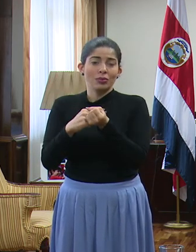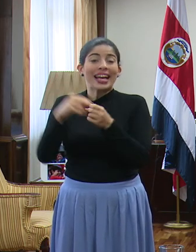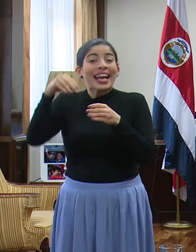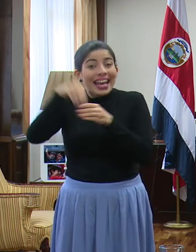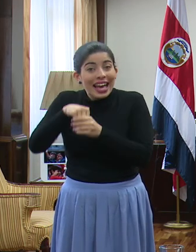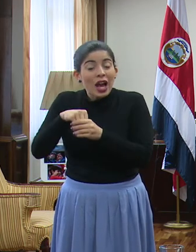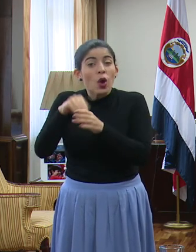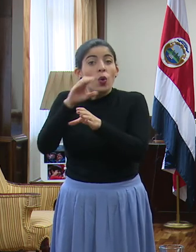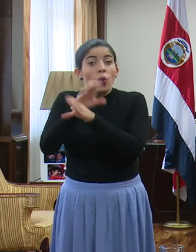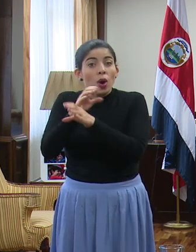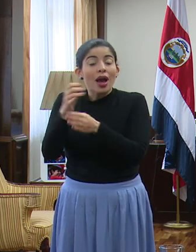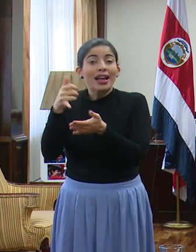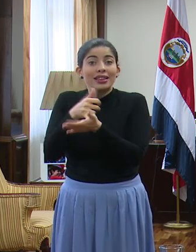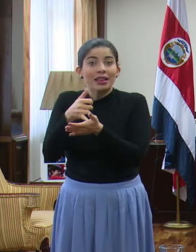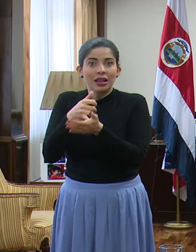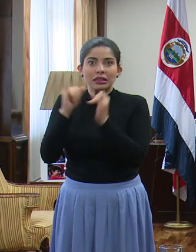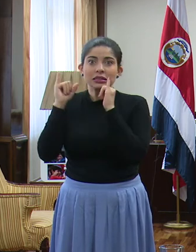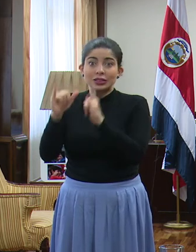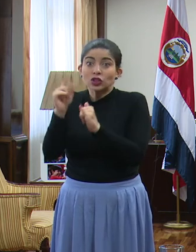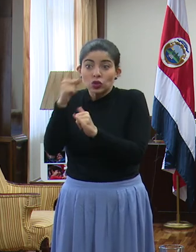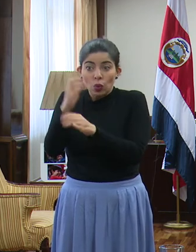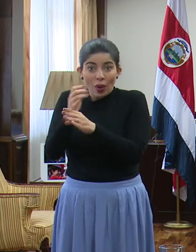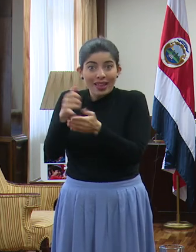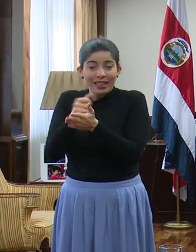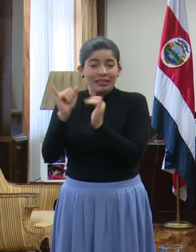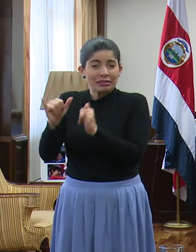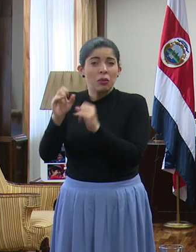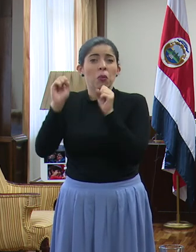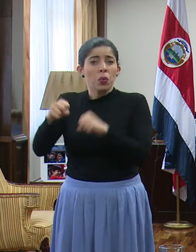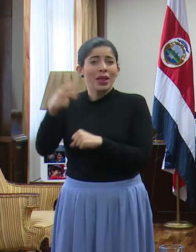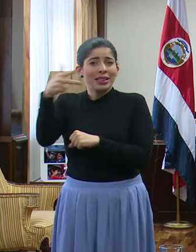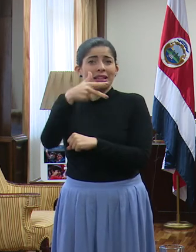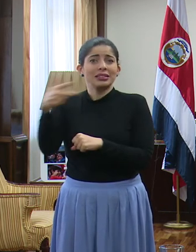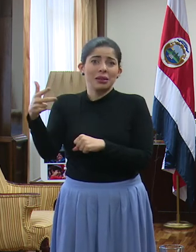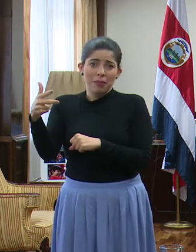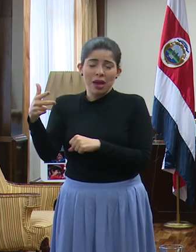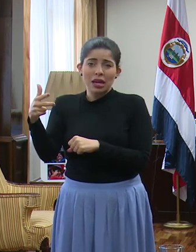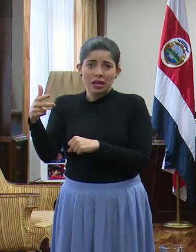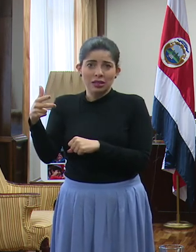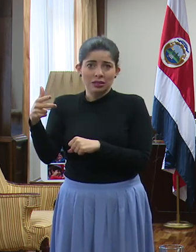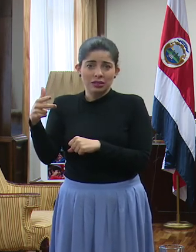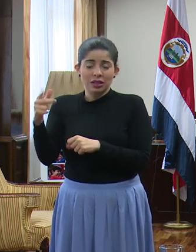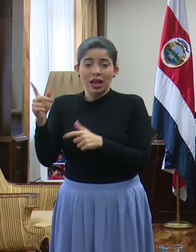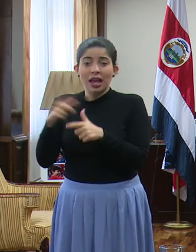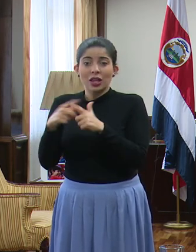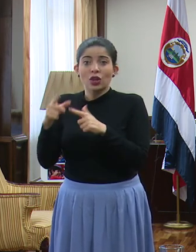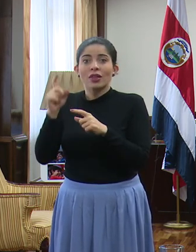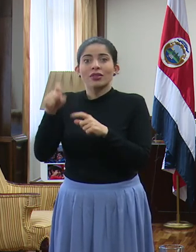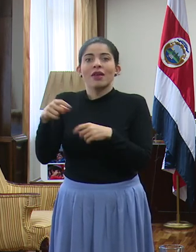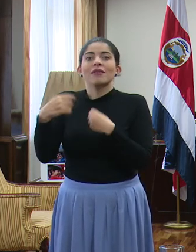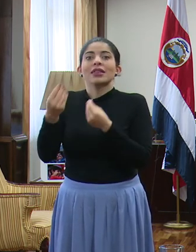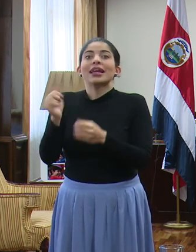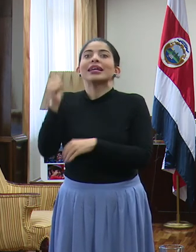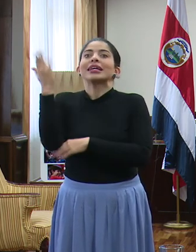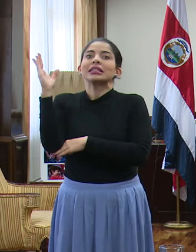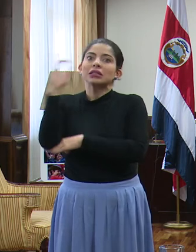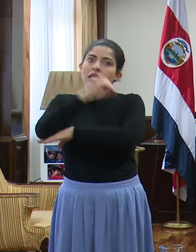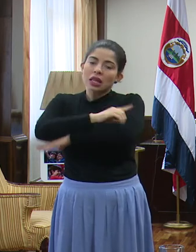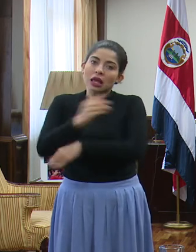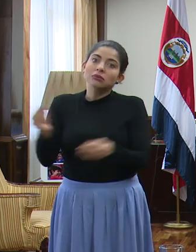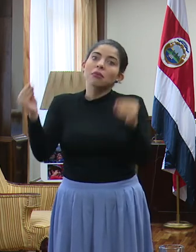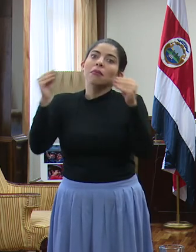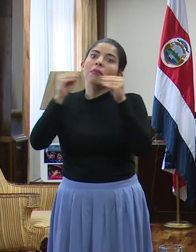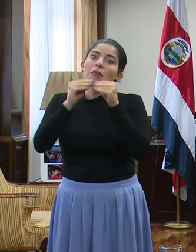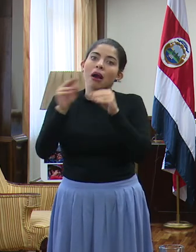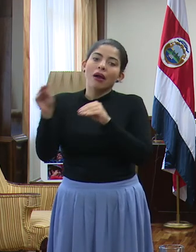UCI, en cuidados intensivos nada más. A eso tendríamos que darle por lo menos una quincena más de recuperación